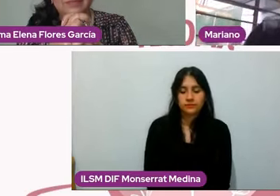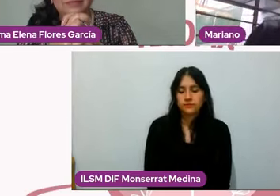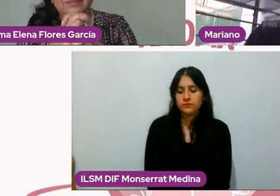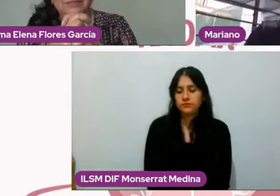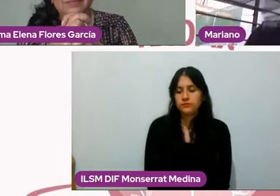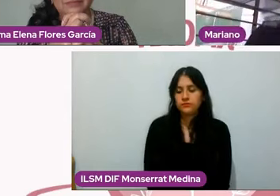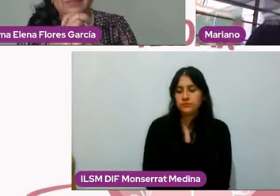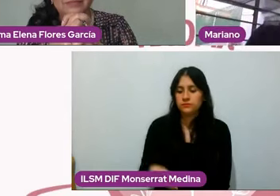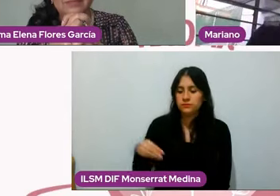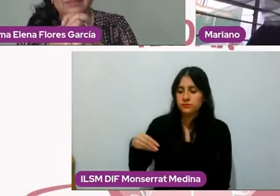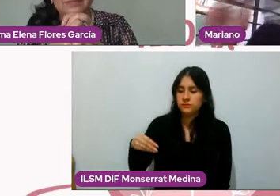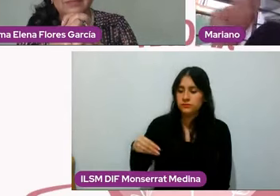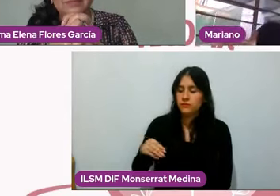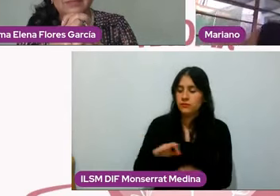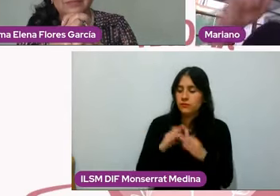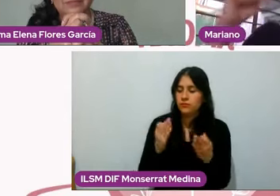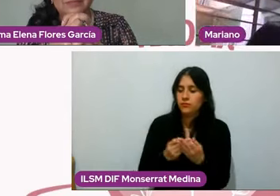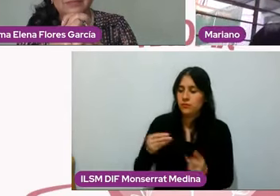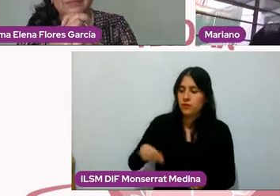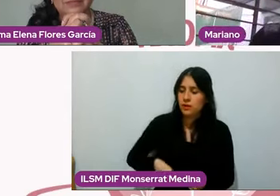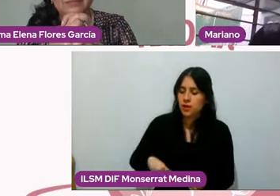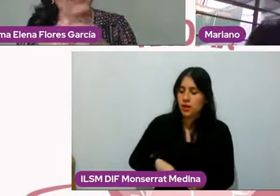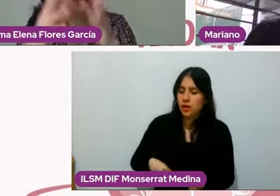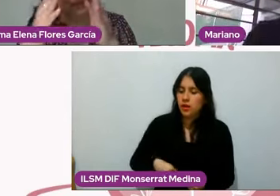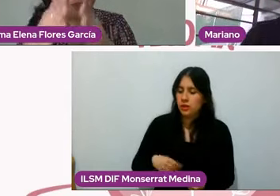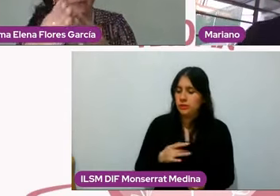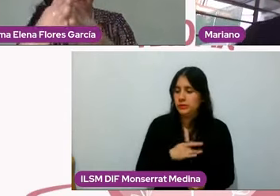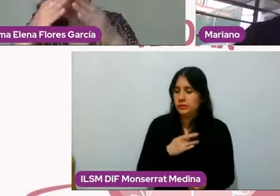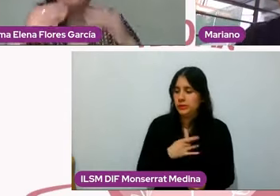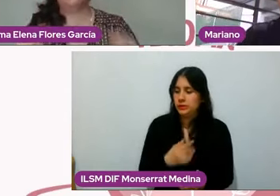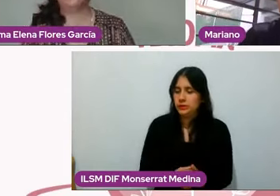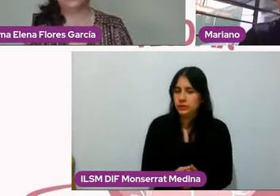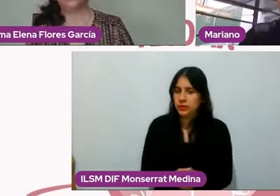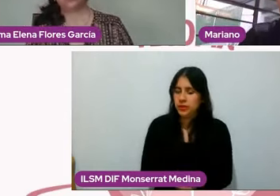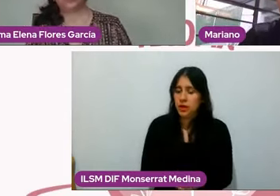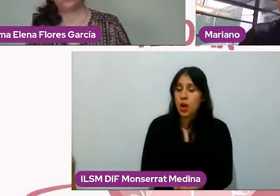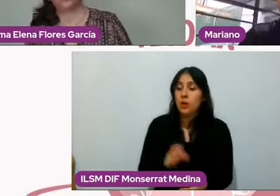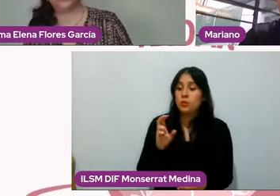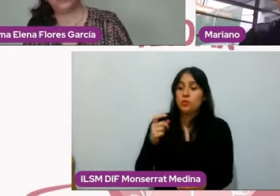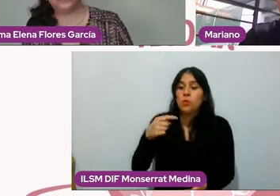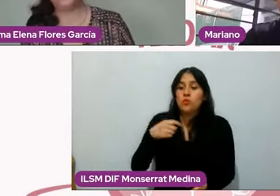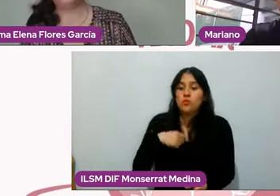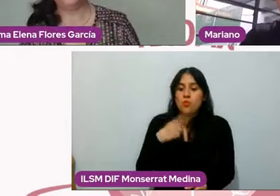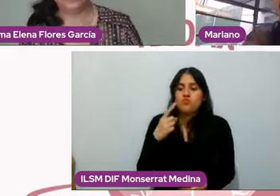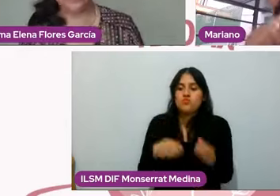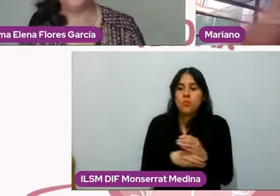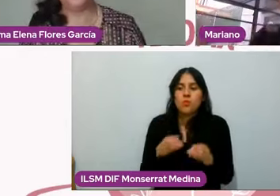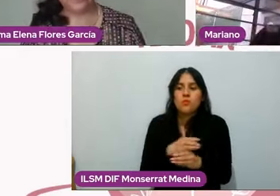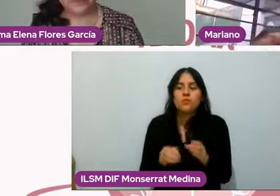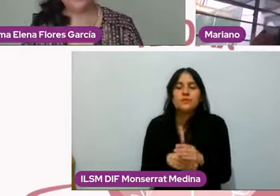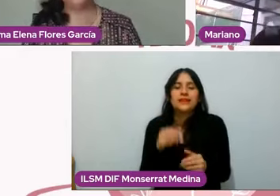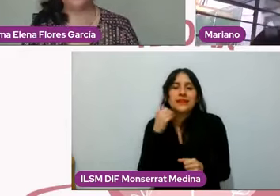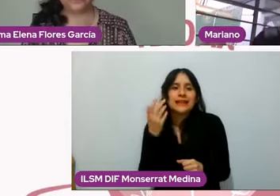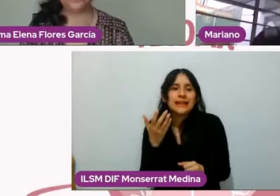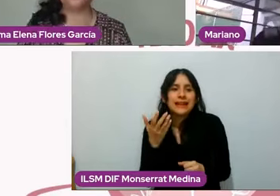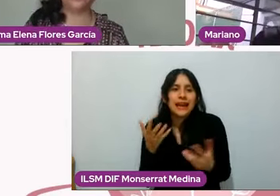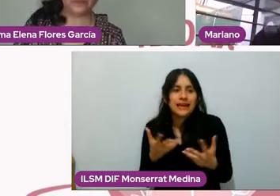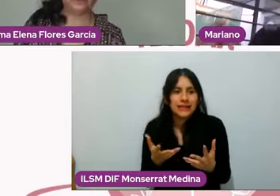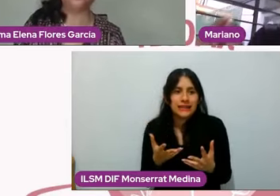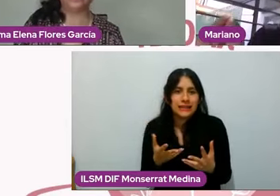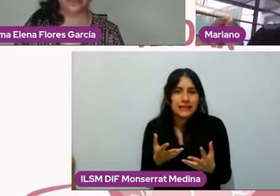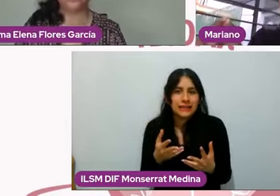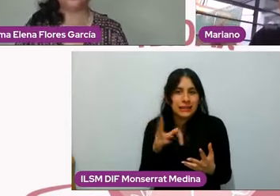solamente opera cuando yo, pudiendo evitar algo, decidí no hacerlo y ahí subrayo y decidí.